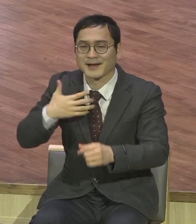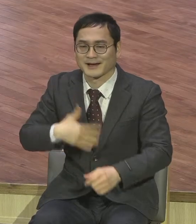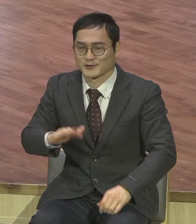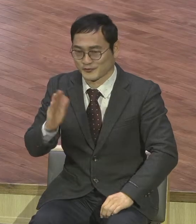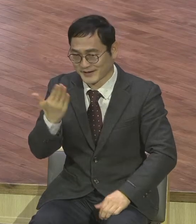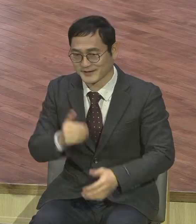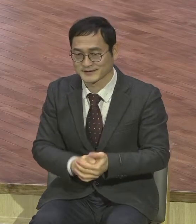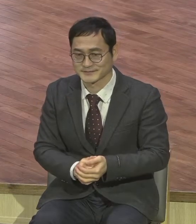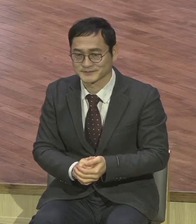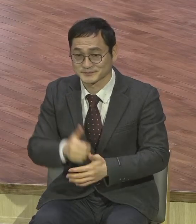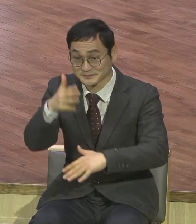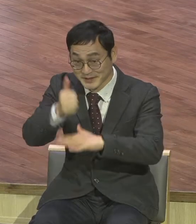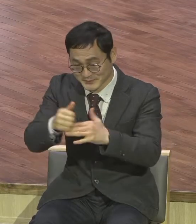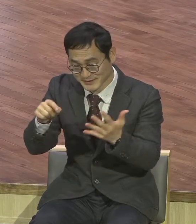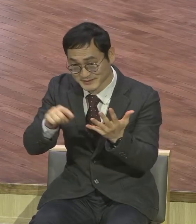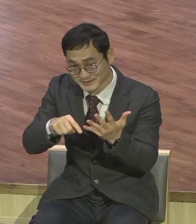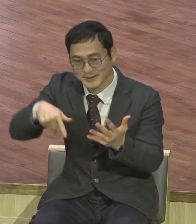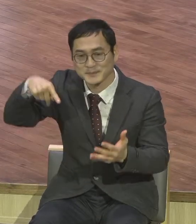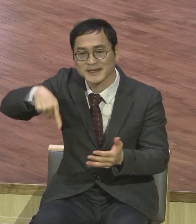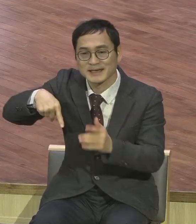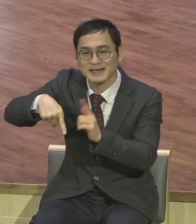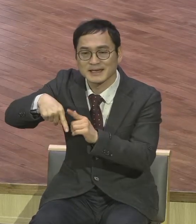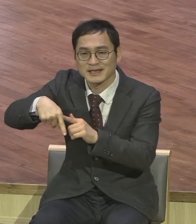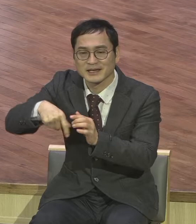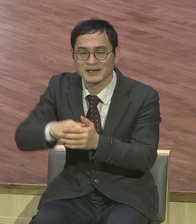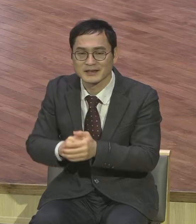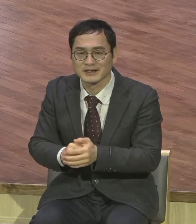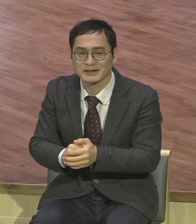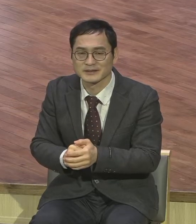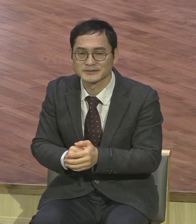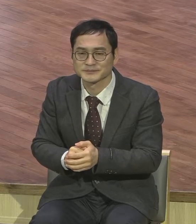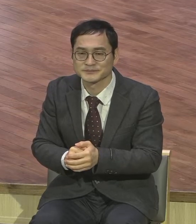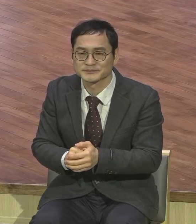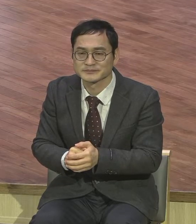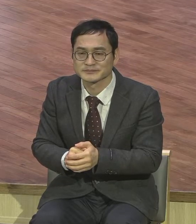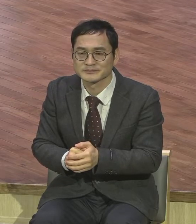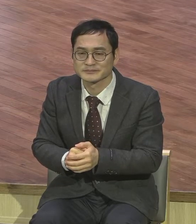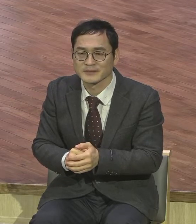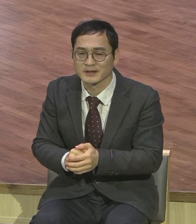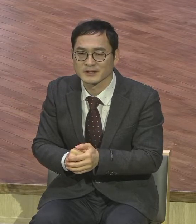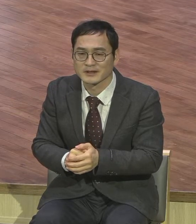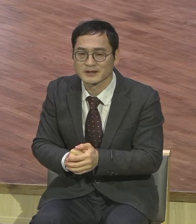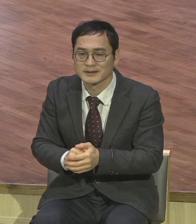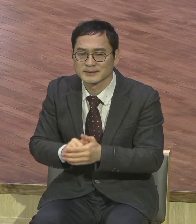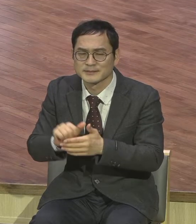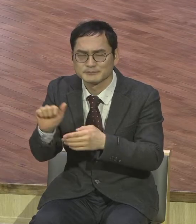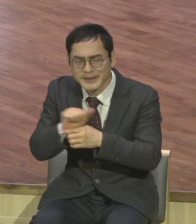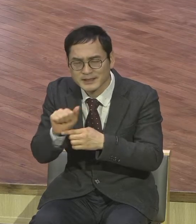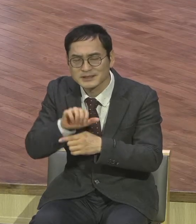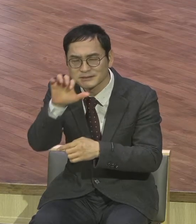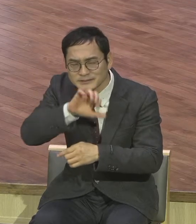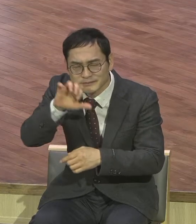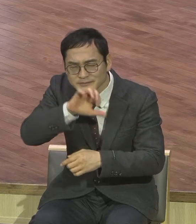실현입니다. 실현. 이 말씀을 자꾸 방에만 앉아 있는 게 아니고 그것만 앉아 있는 게 아니라 실행하는 거예요.